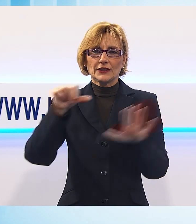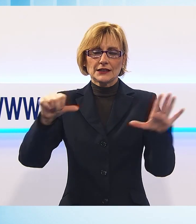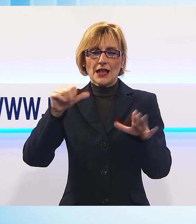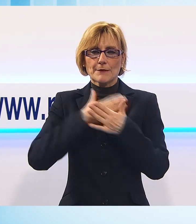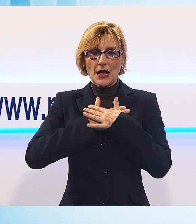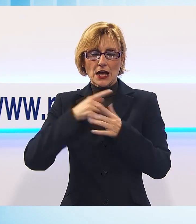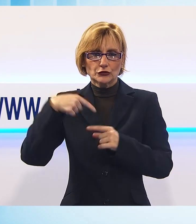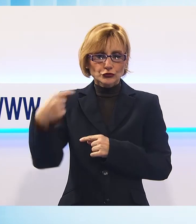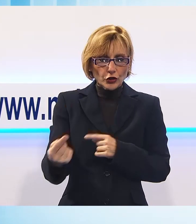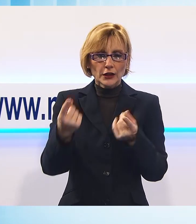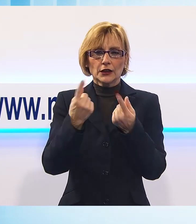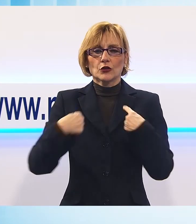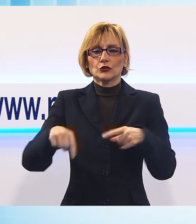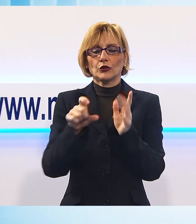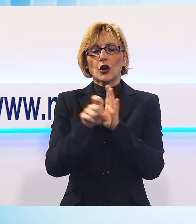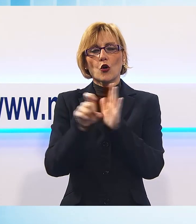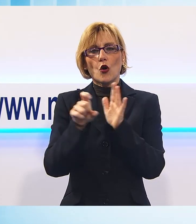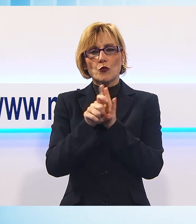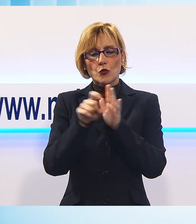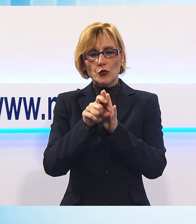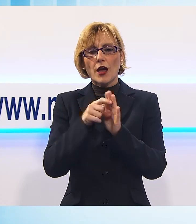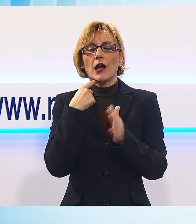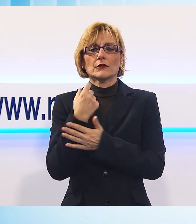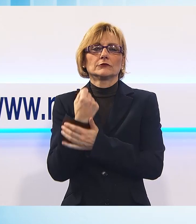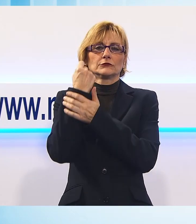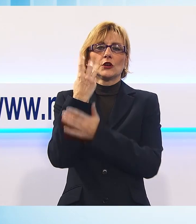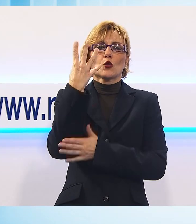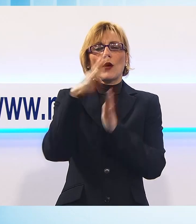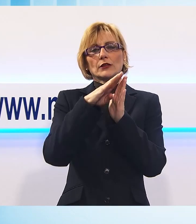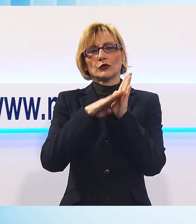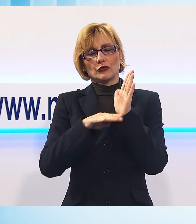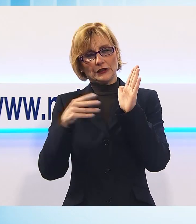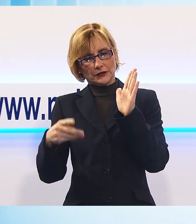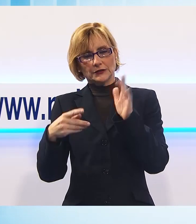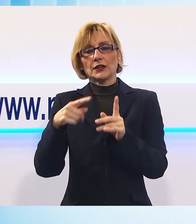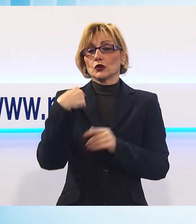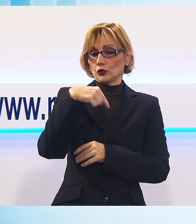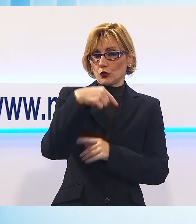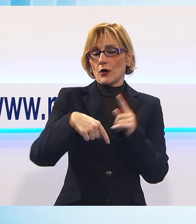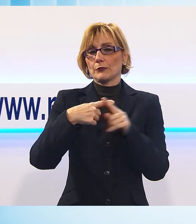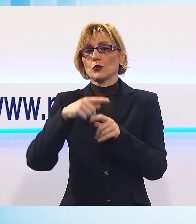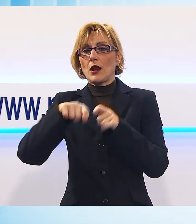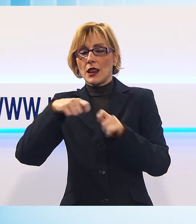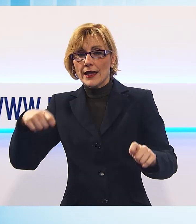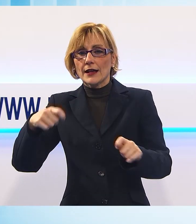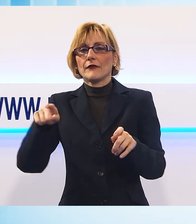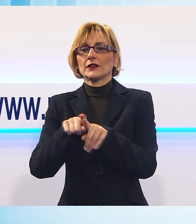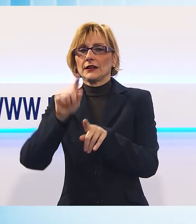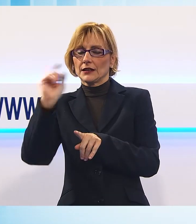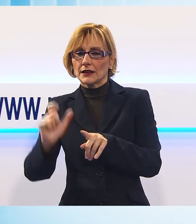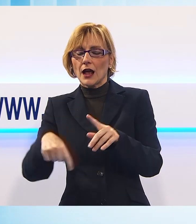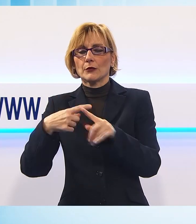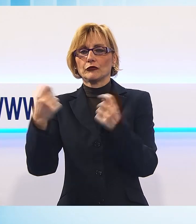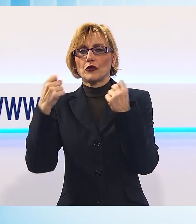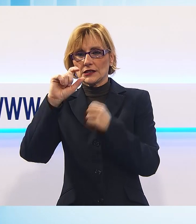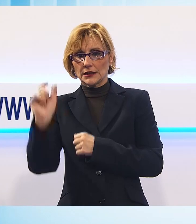Il consigliere comunale di Massarosa Civica sarà sostenuto da quattro liste. Oltre alla sua civica, Lega, Fratelli d'Italia e Forza Italia.